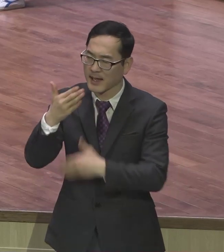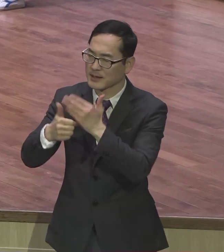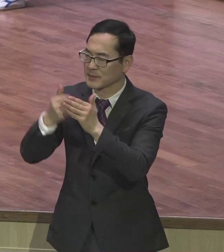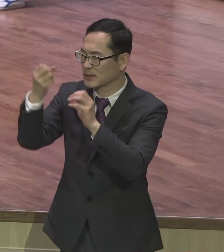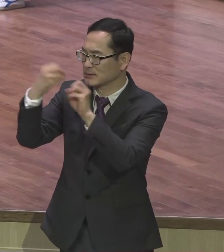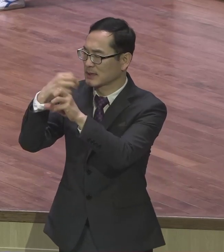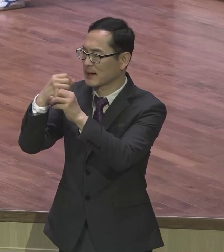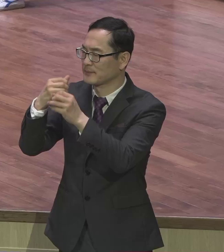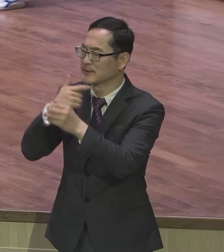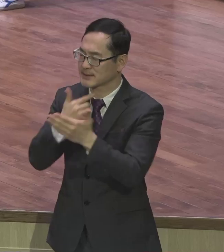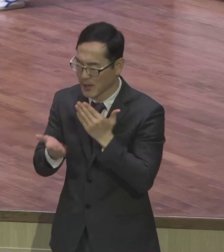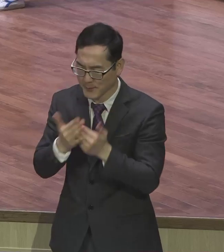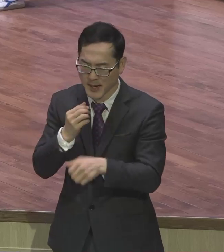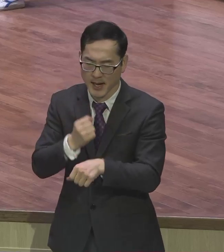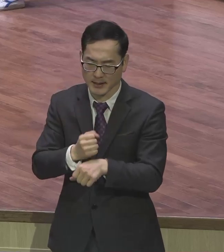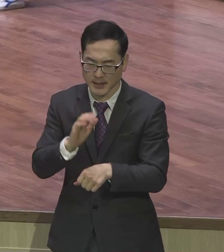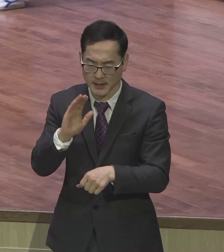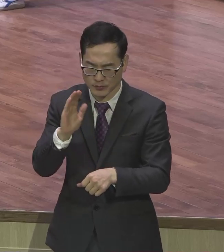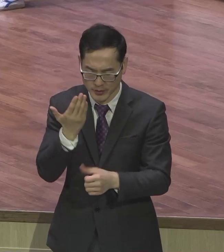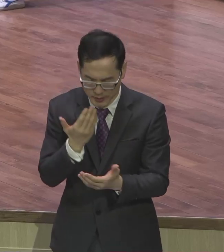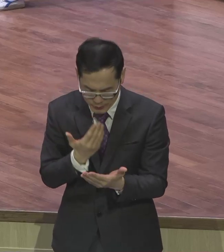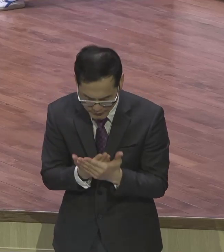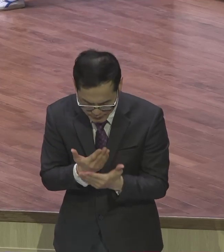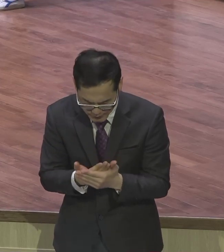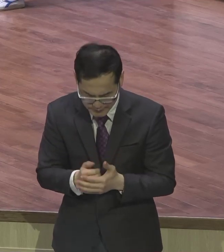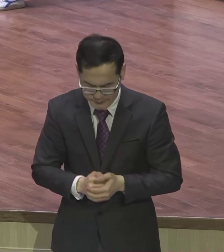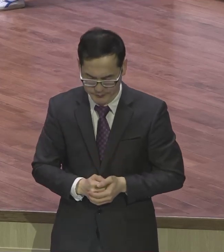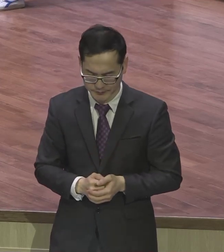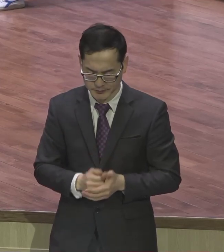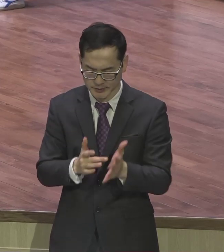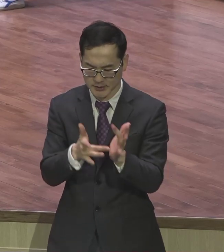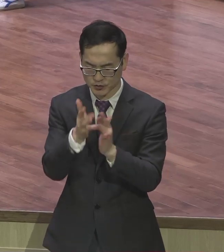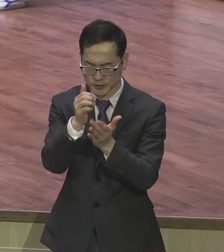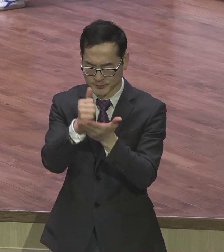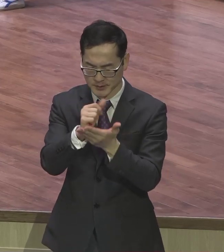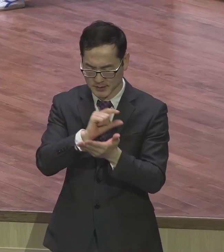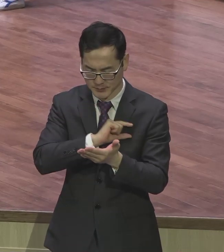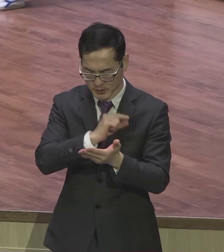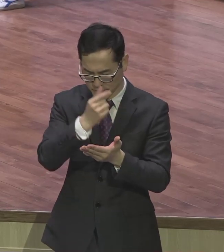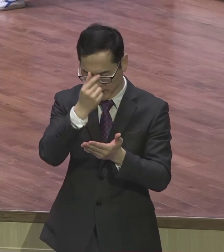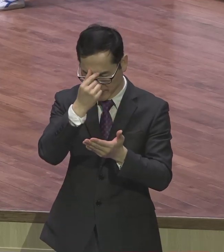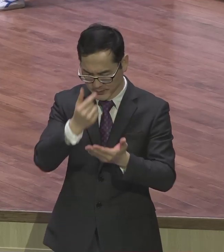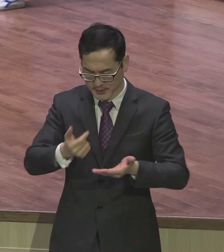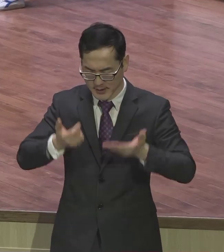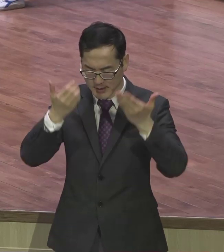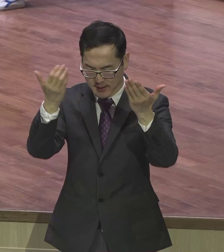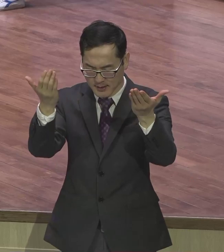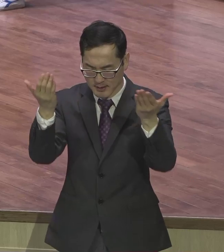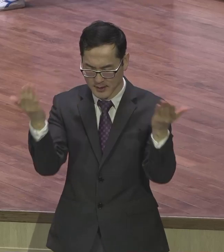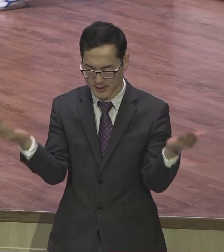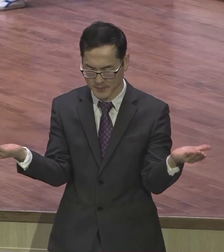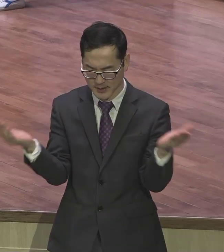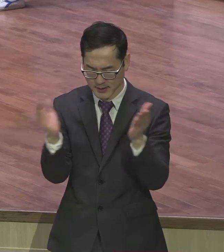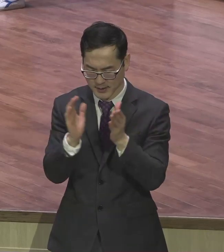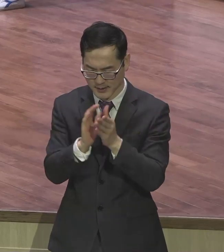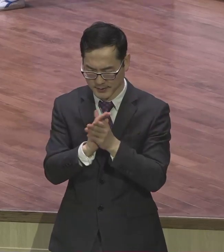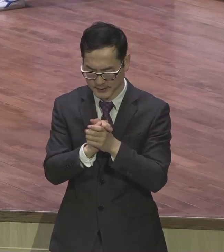성도들을 다 대게 도와 주옵소서 예수의 세롬 받들어 기도하옵나이다 아멘 아멘 아멘 아멘 아멘